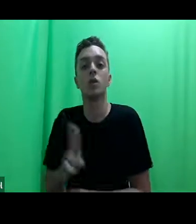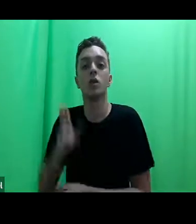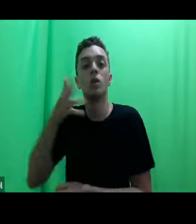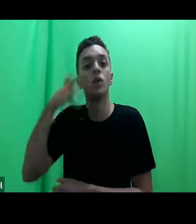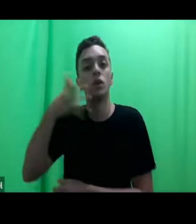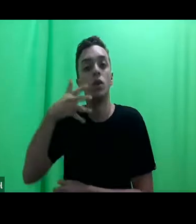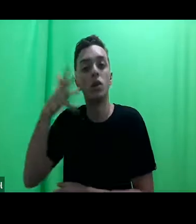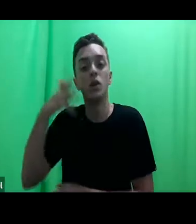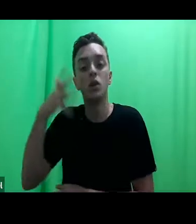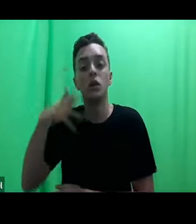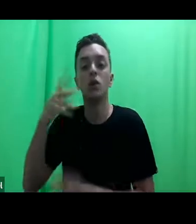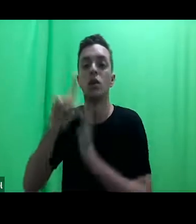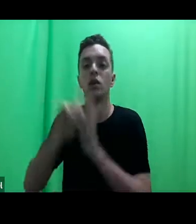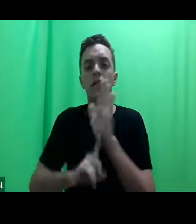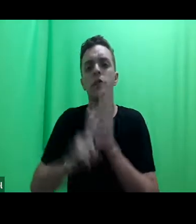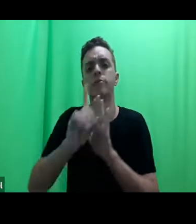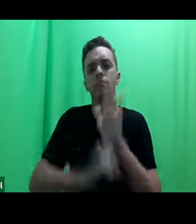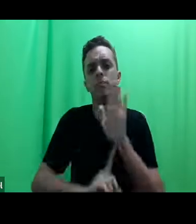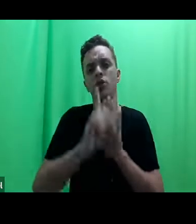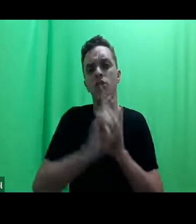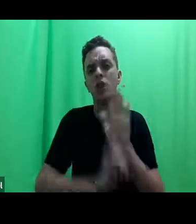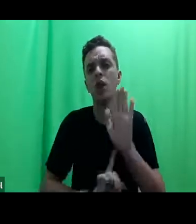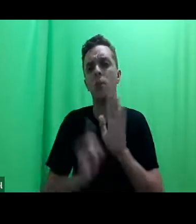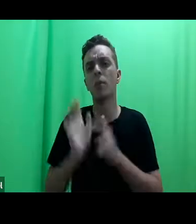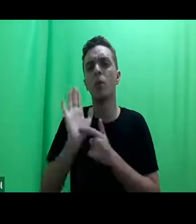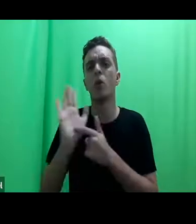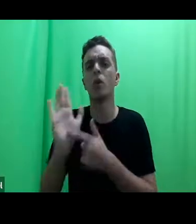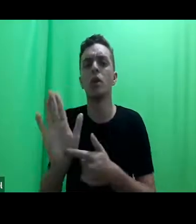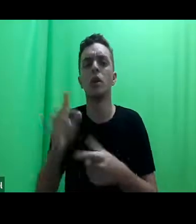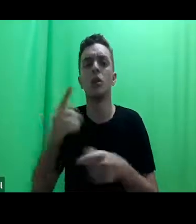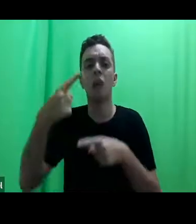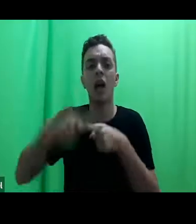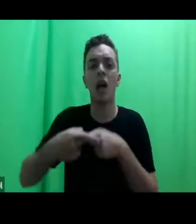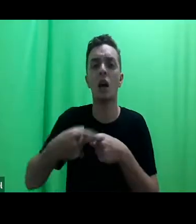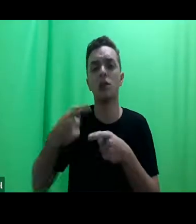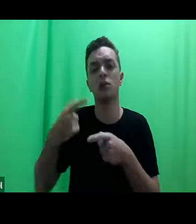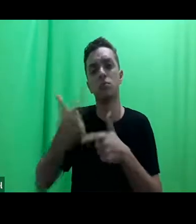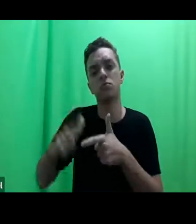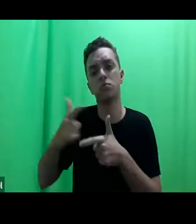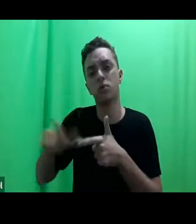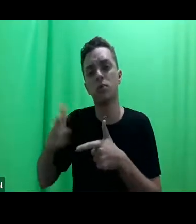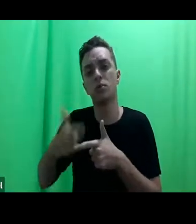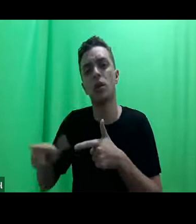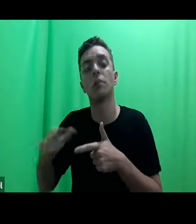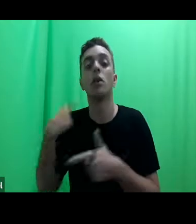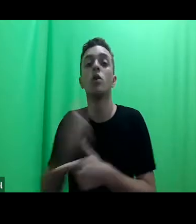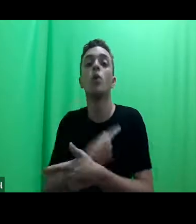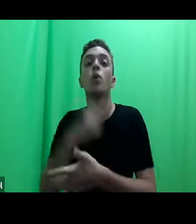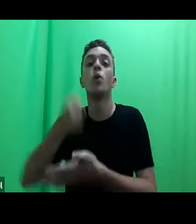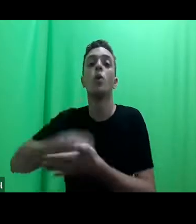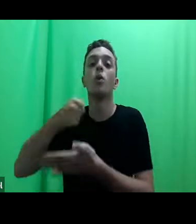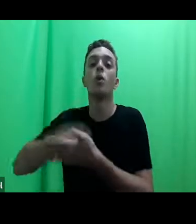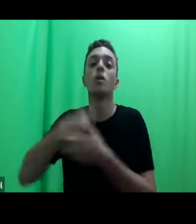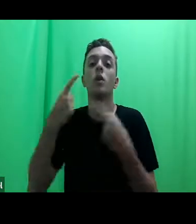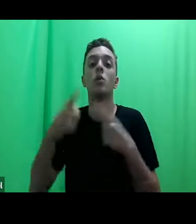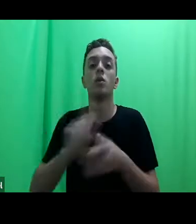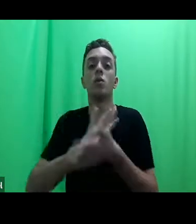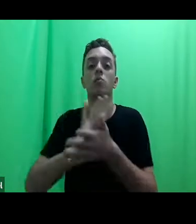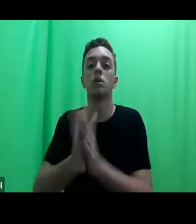e de direitos humanos para se promover uma causa, para se lutar contra determinada opressão.